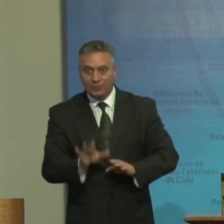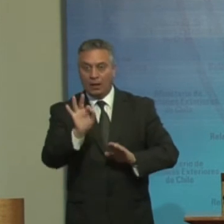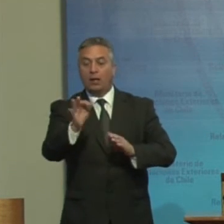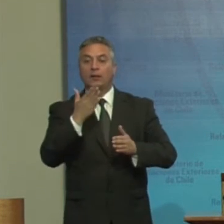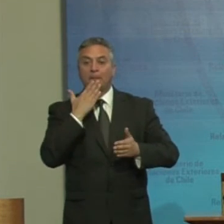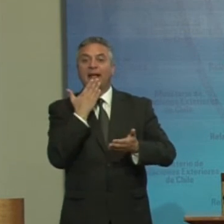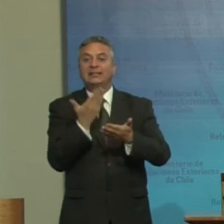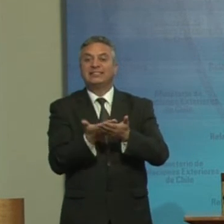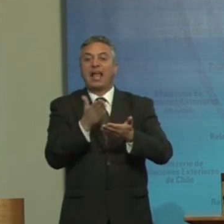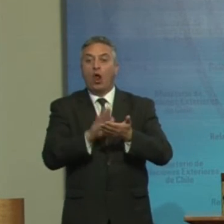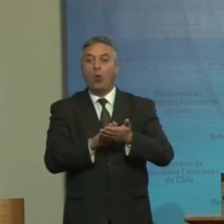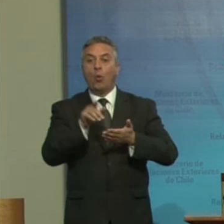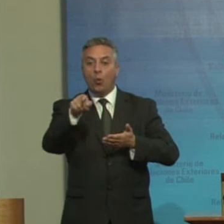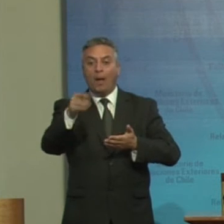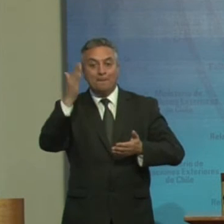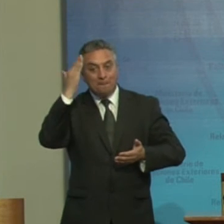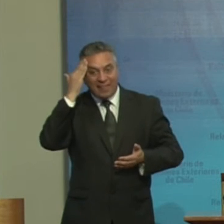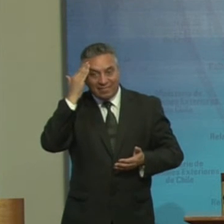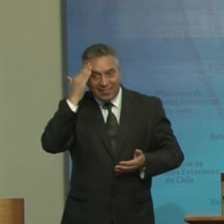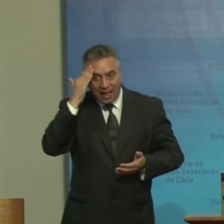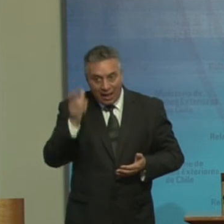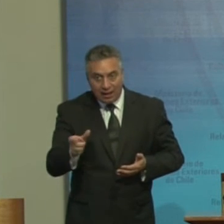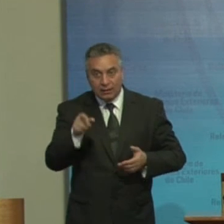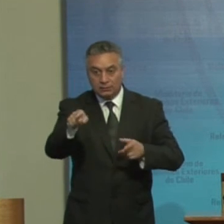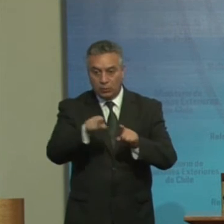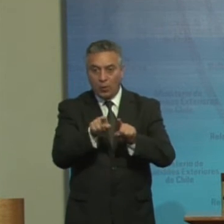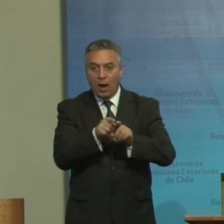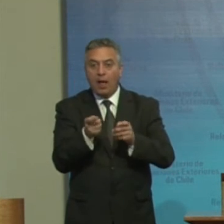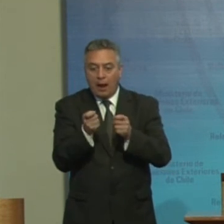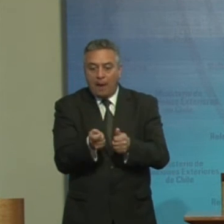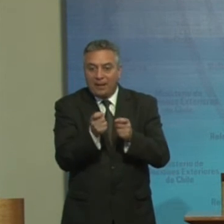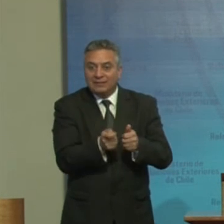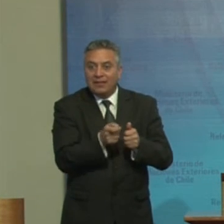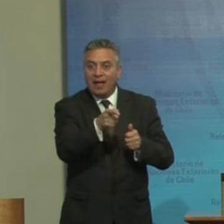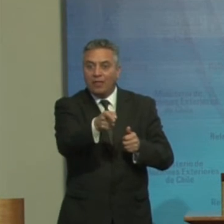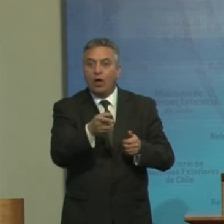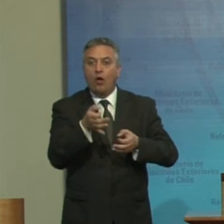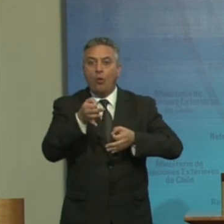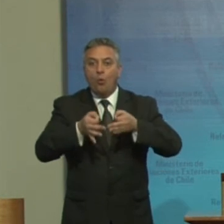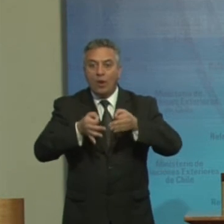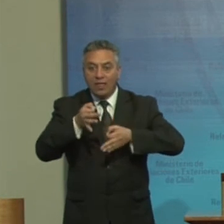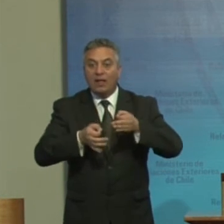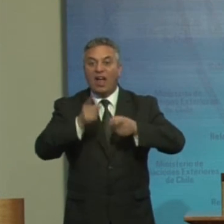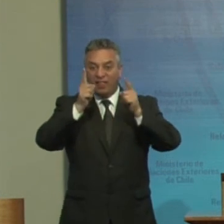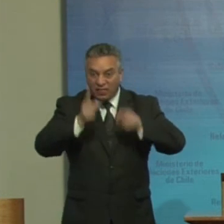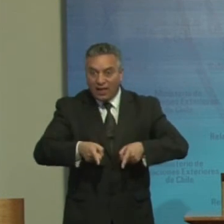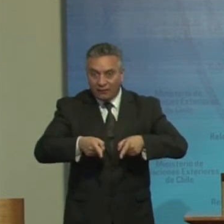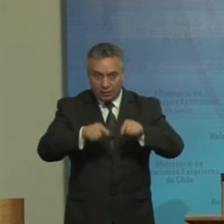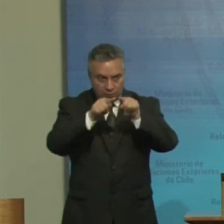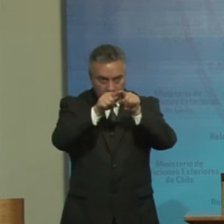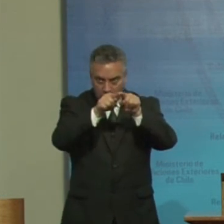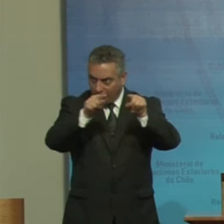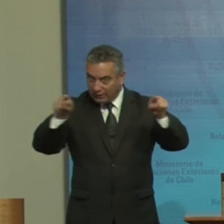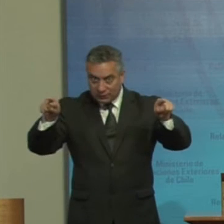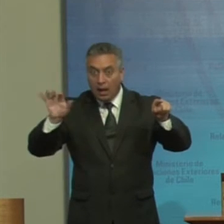Exceptuando Las regulaciones De capacidad Jurídica Que deben ser Transversal Y general